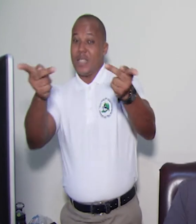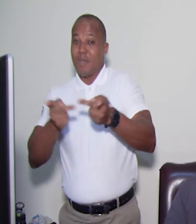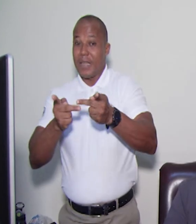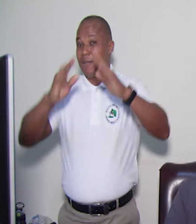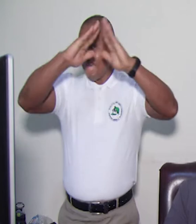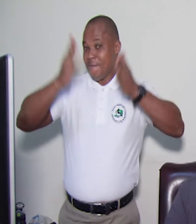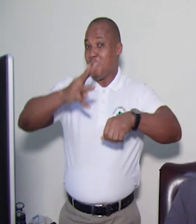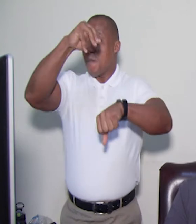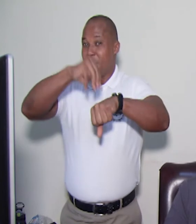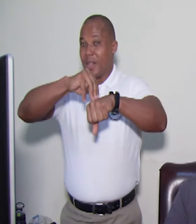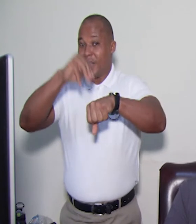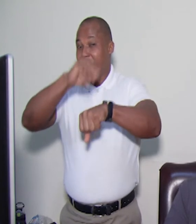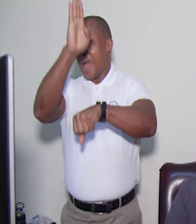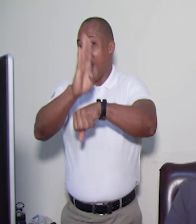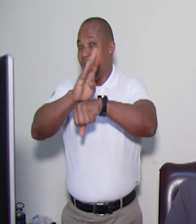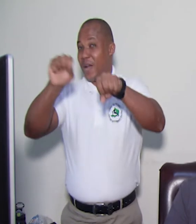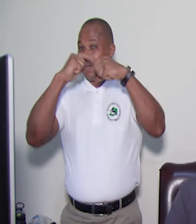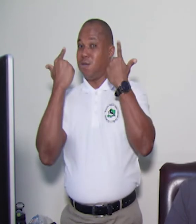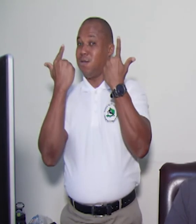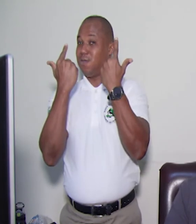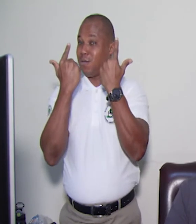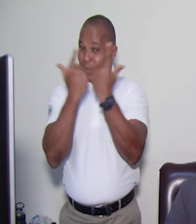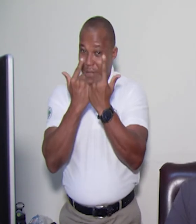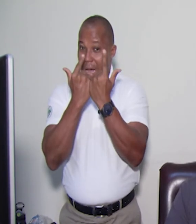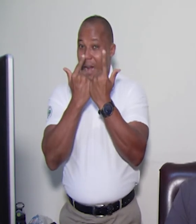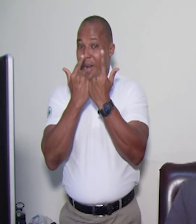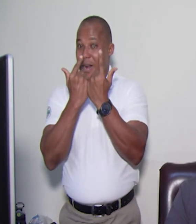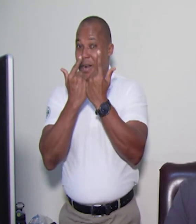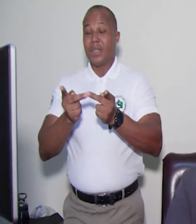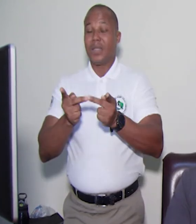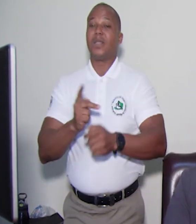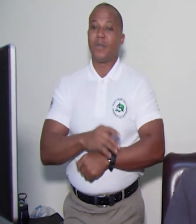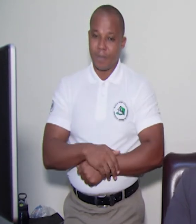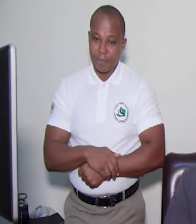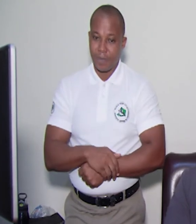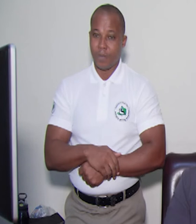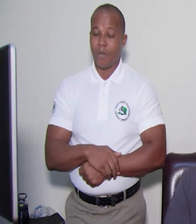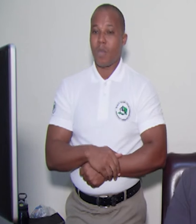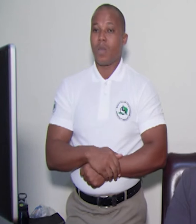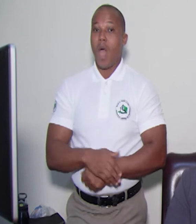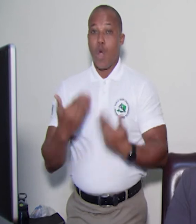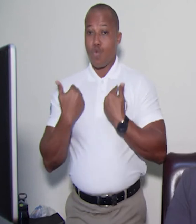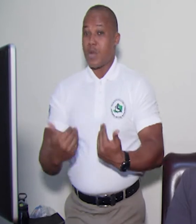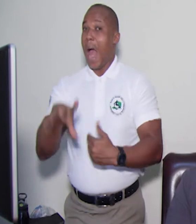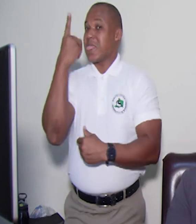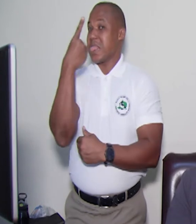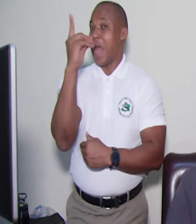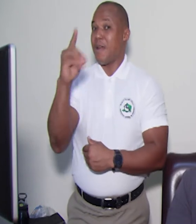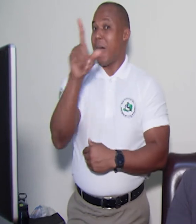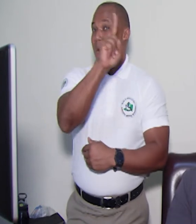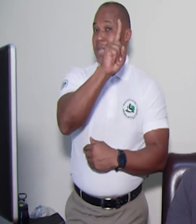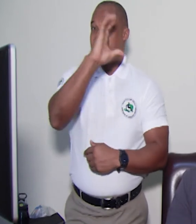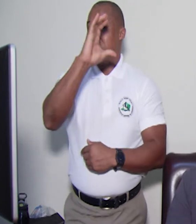mette disponib pou nou te kapab permette ke moun yo reloje la dal. E la mennen Delma 103 nan